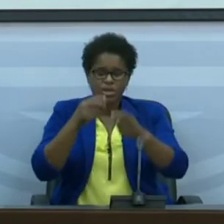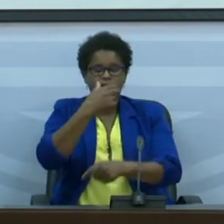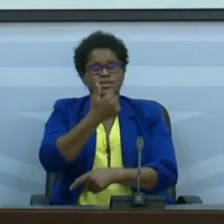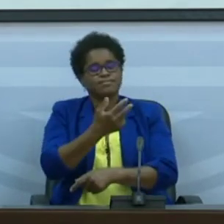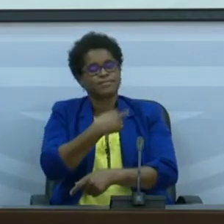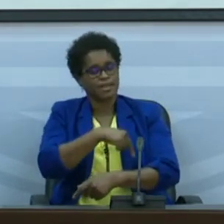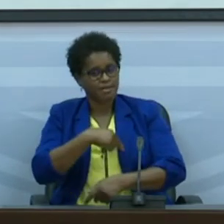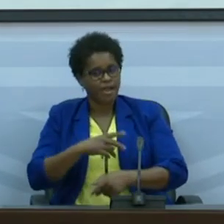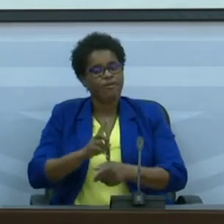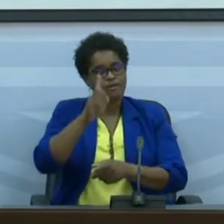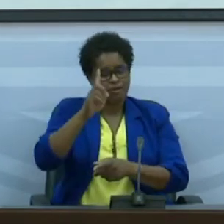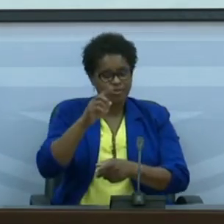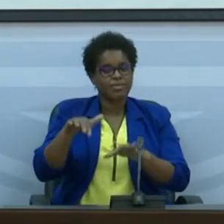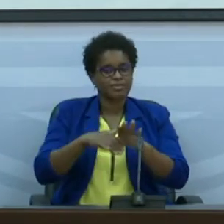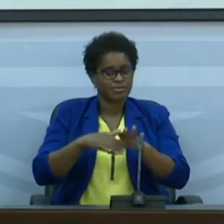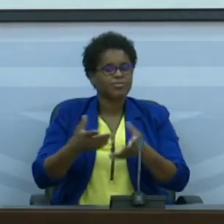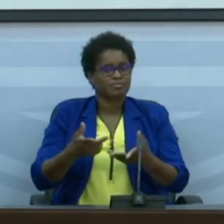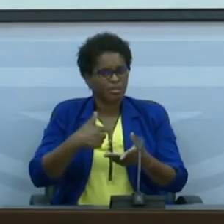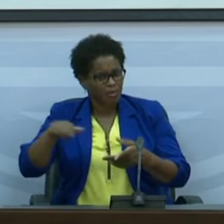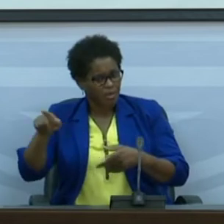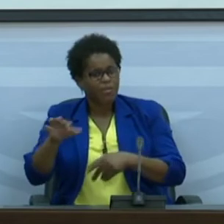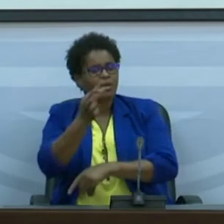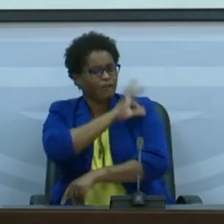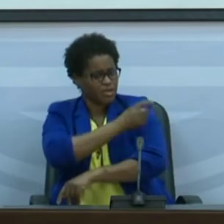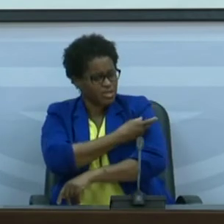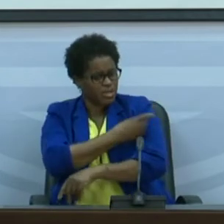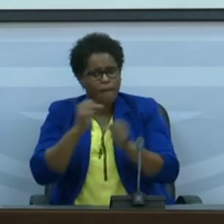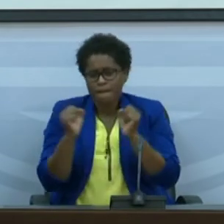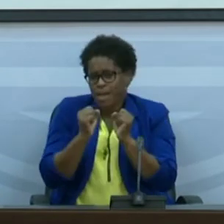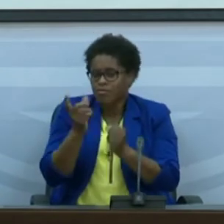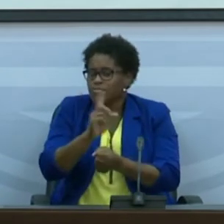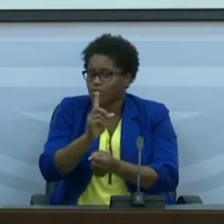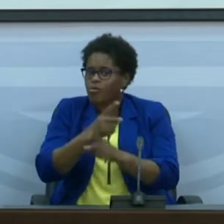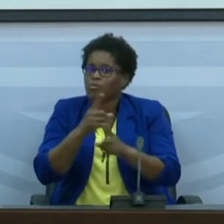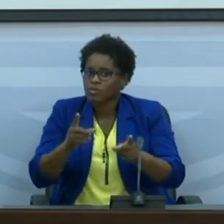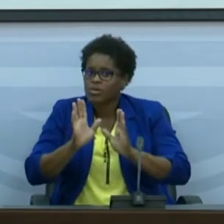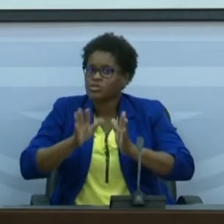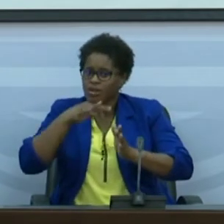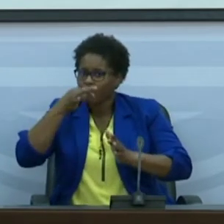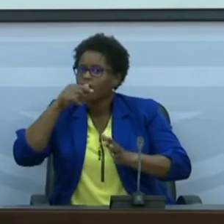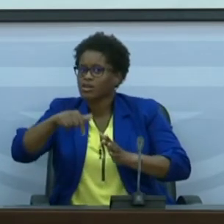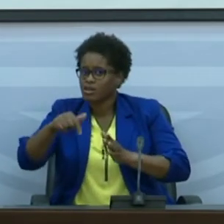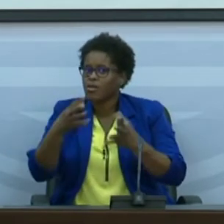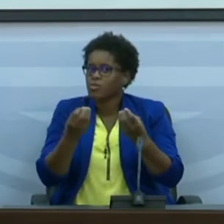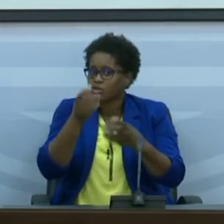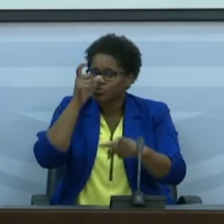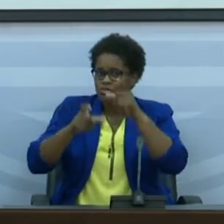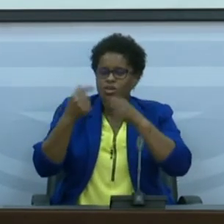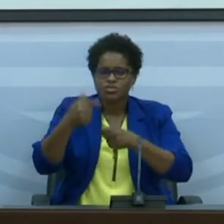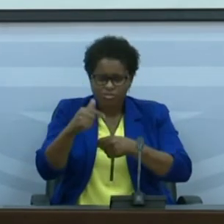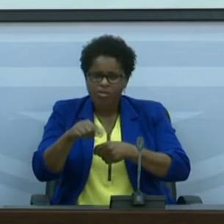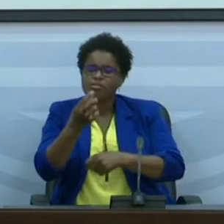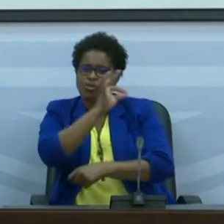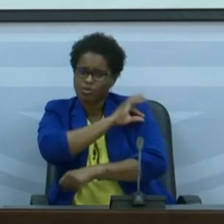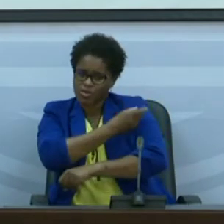adira à vacinação sem receios porque como já foi dito aqui muitas pessoas estão a tomar a